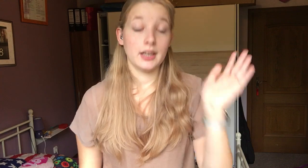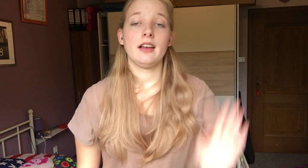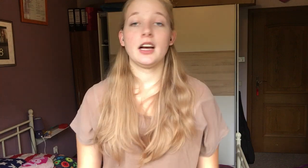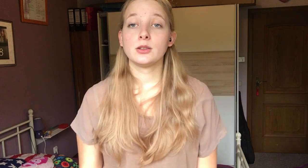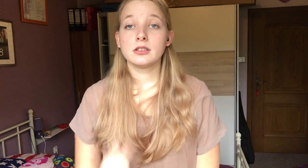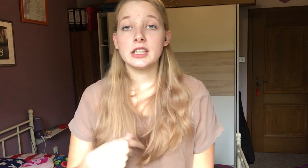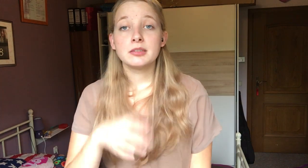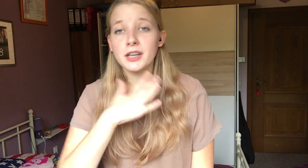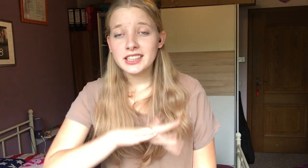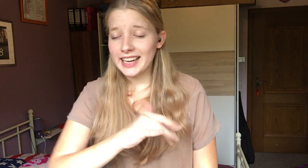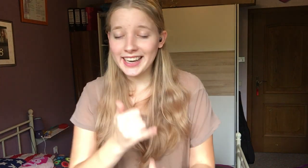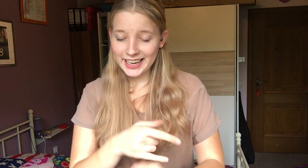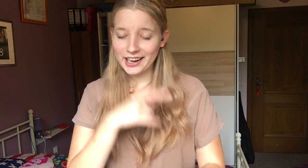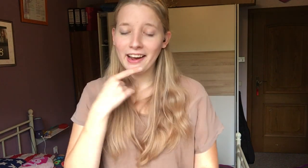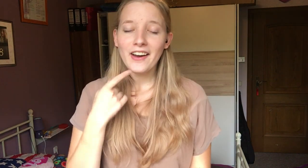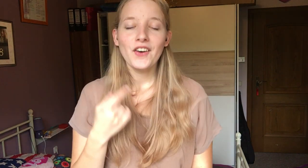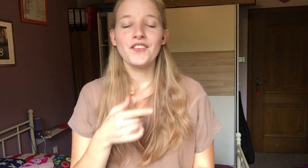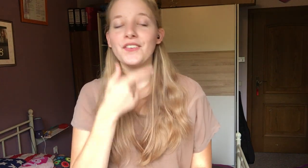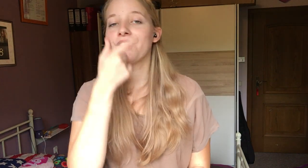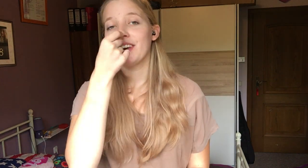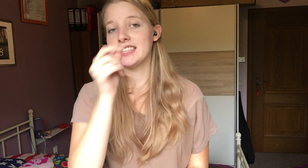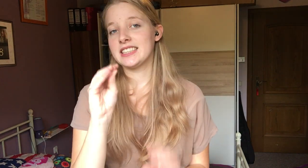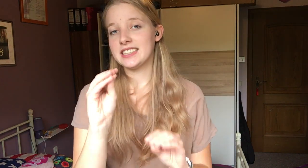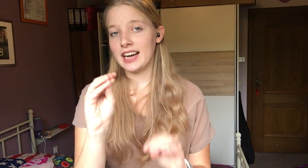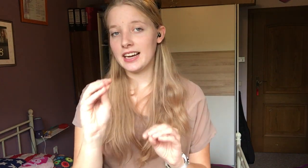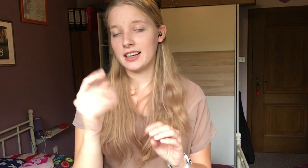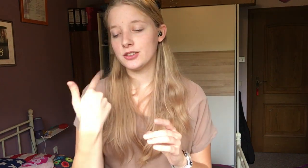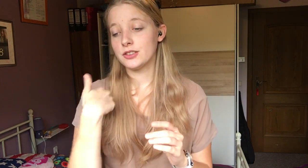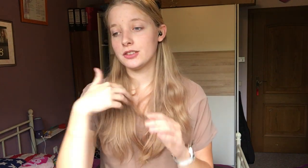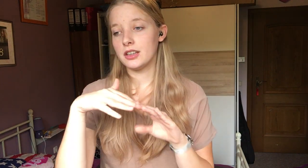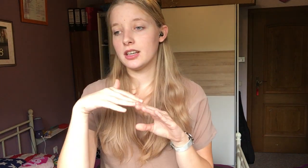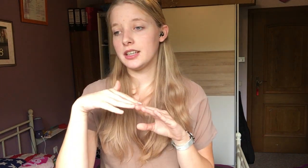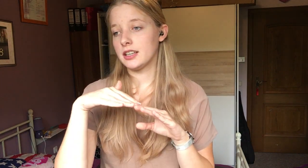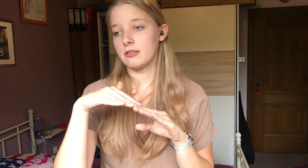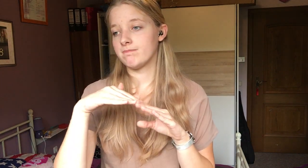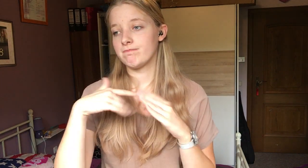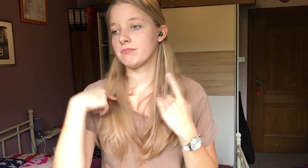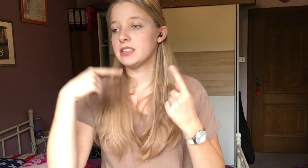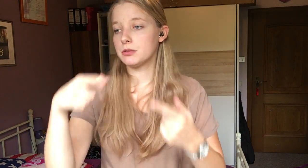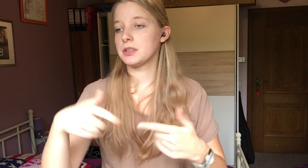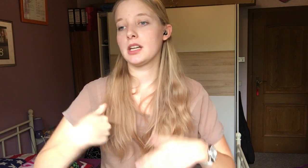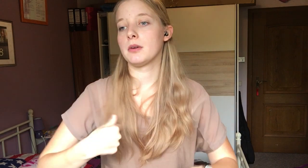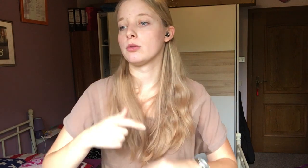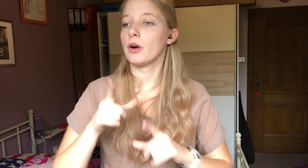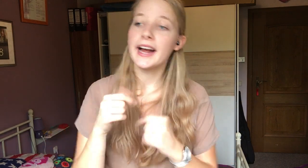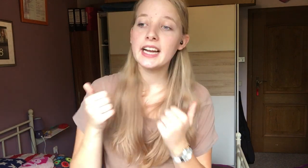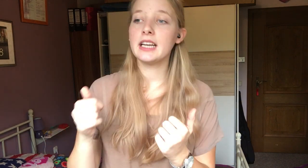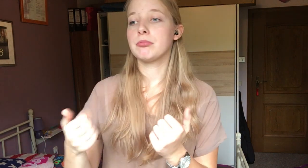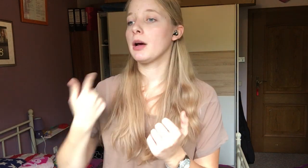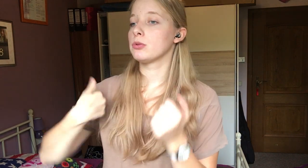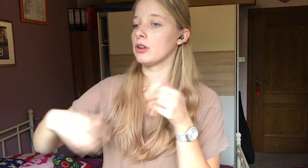Also, ich möchte jetzt nicht falsch sagen, also wenn ich mich da mal so reingelebt habe und